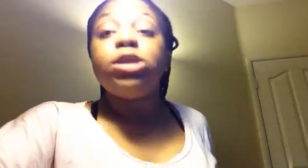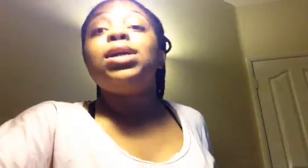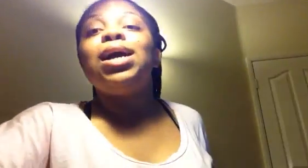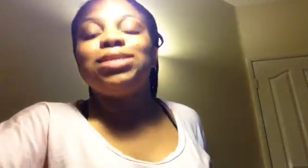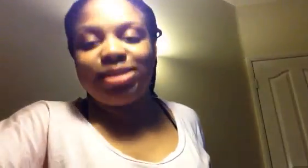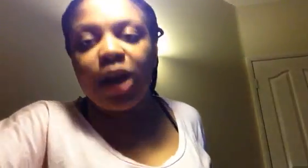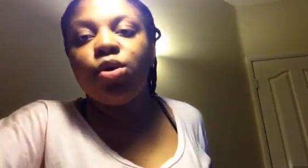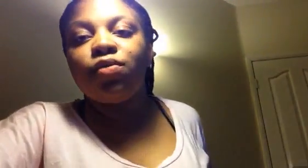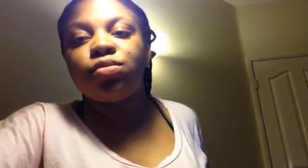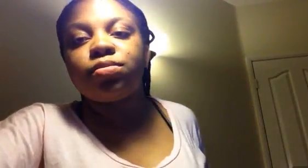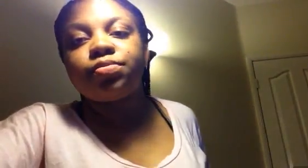saluez-vous.